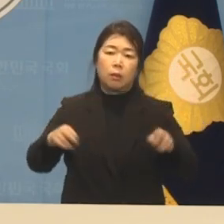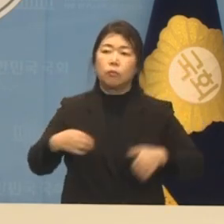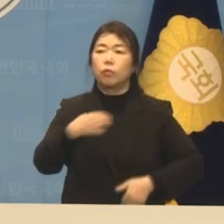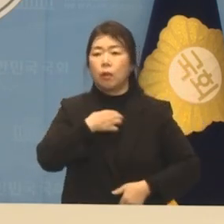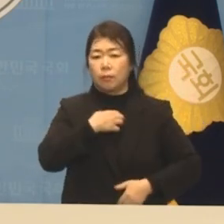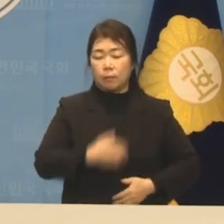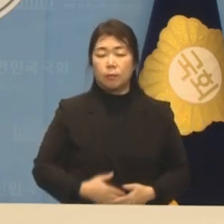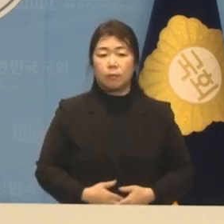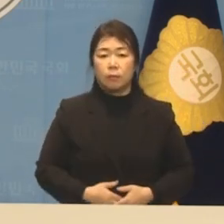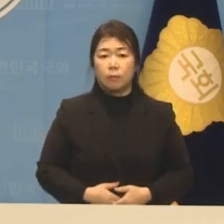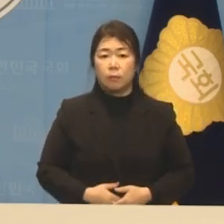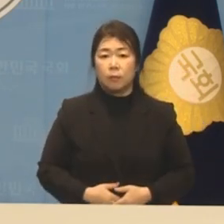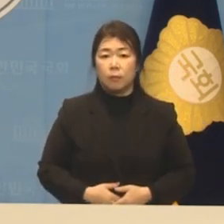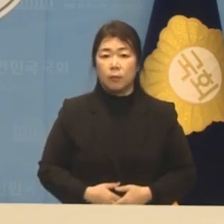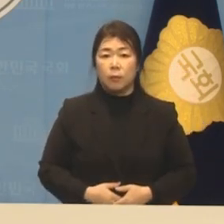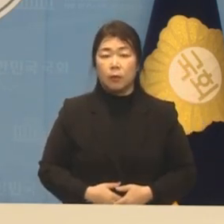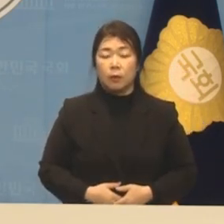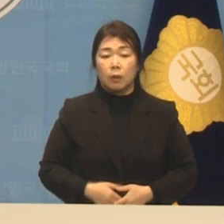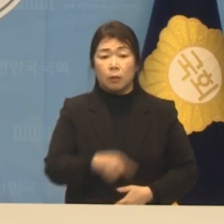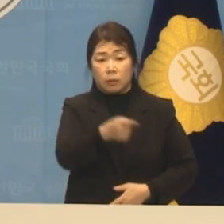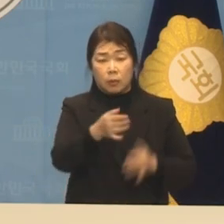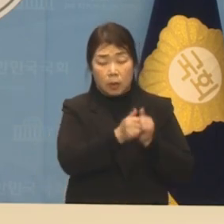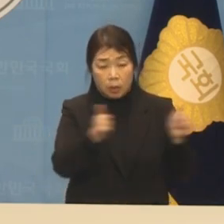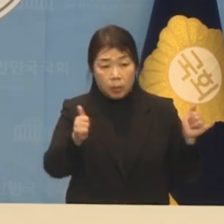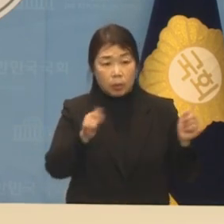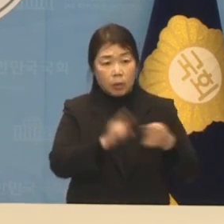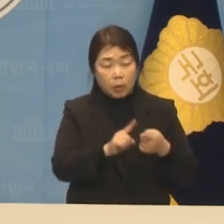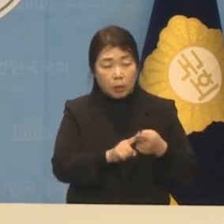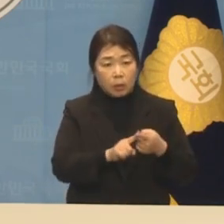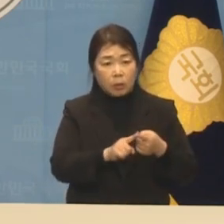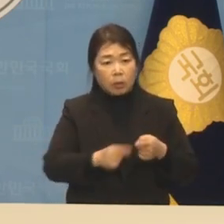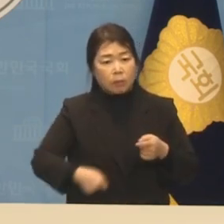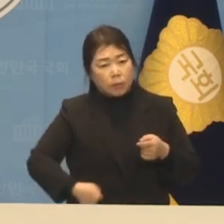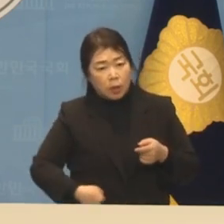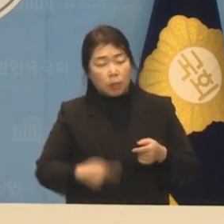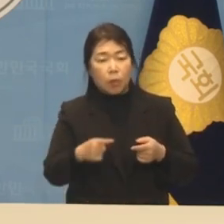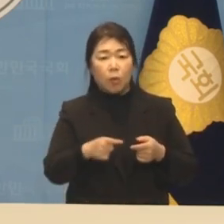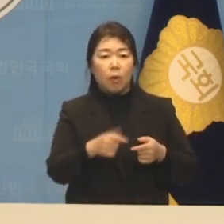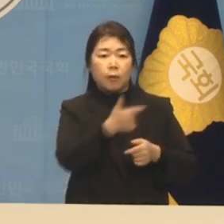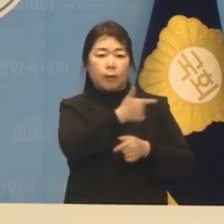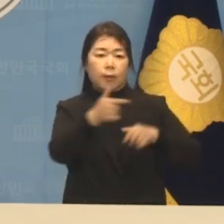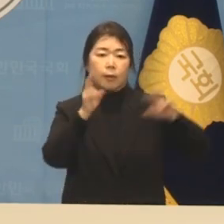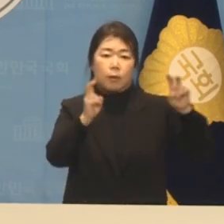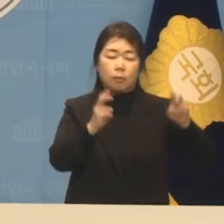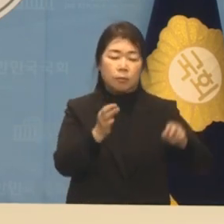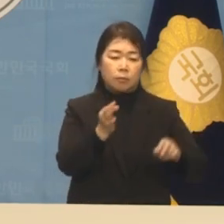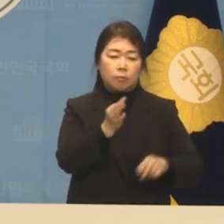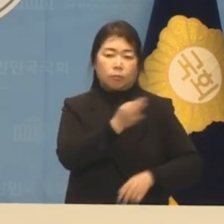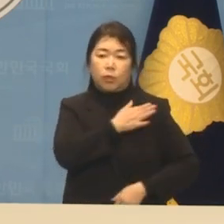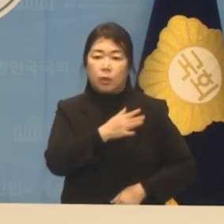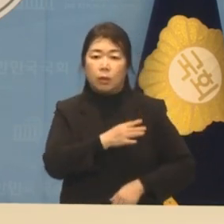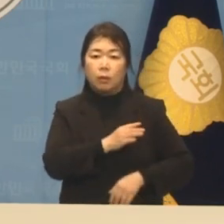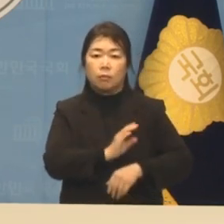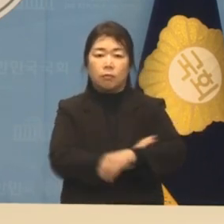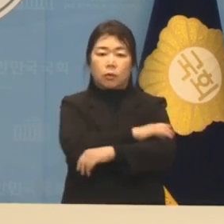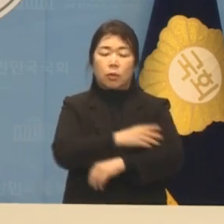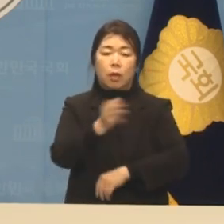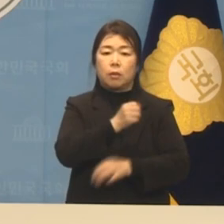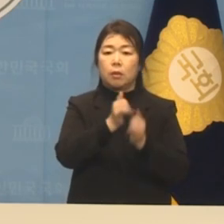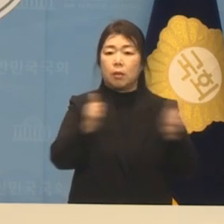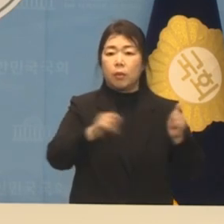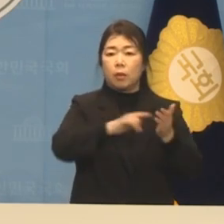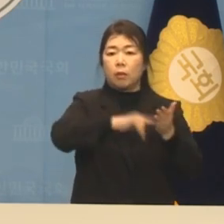동료 시민에 대한 선의는 대기업, 부자, 특권층에 대한 세금 내리기로 그